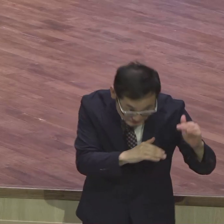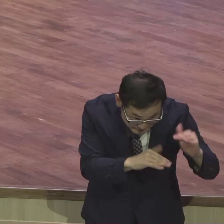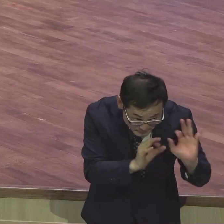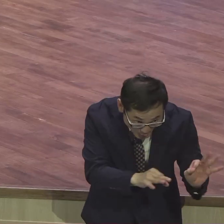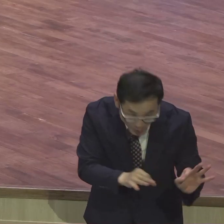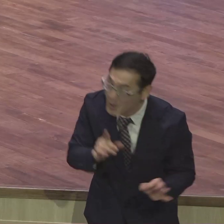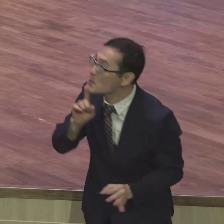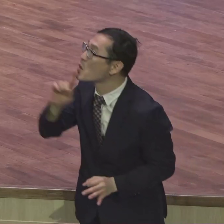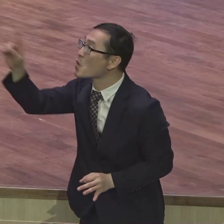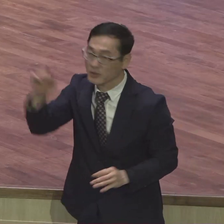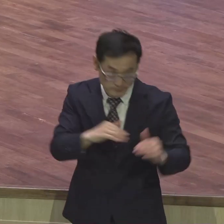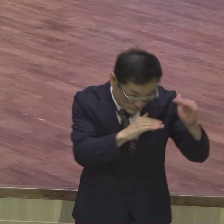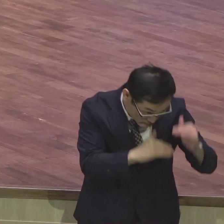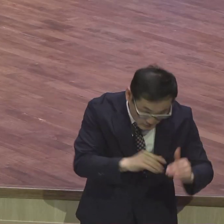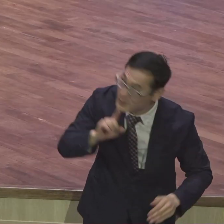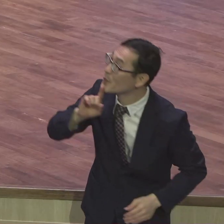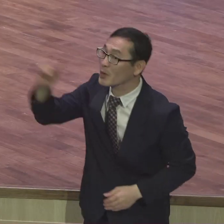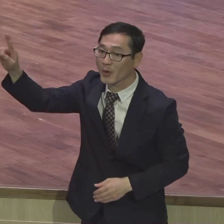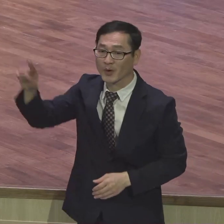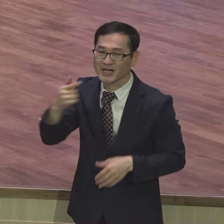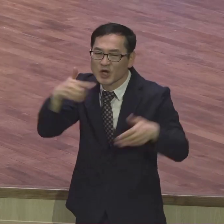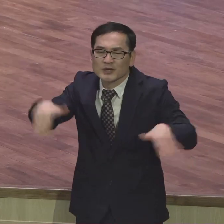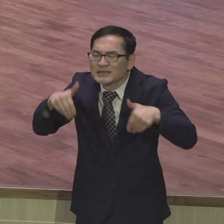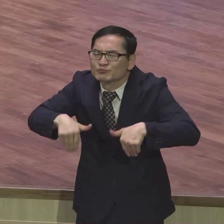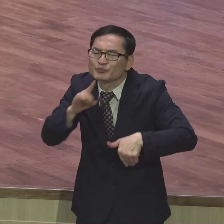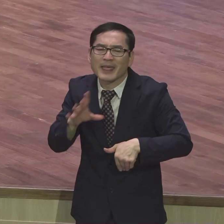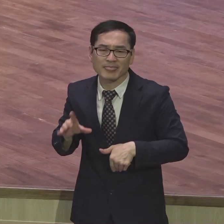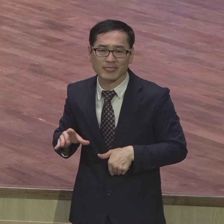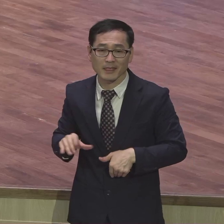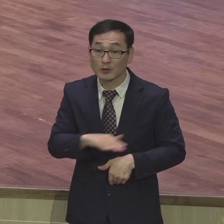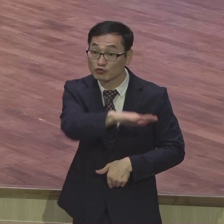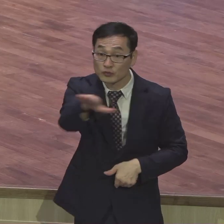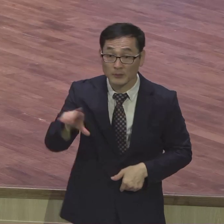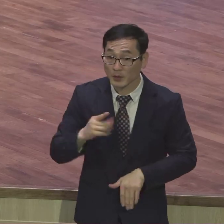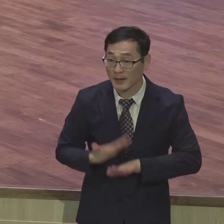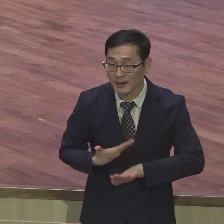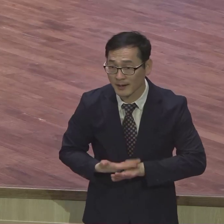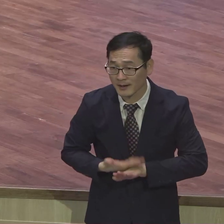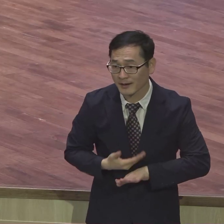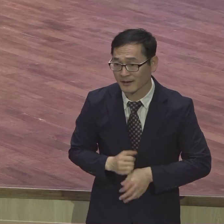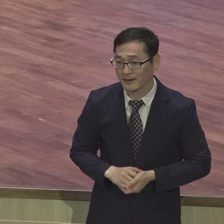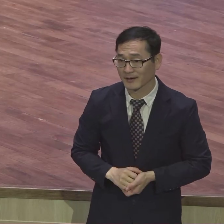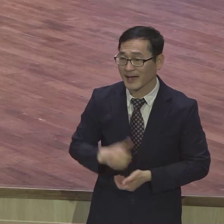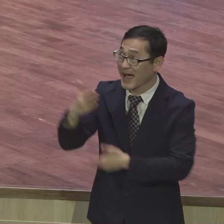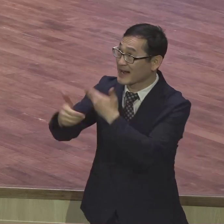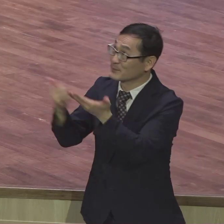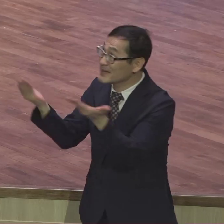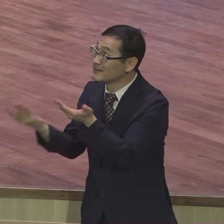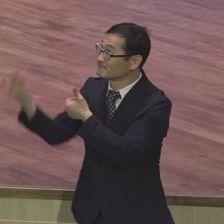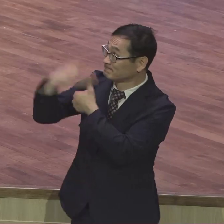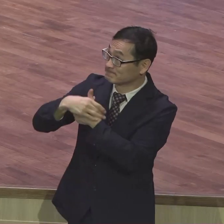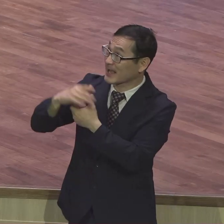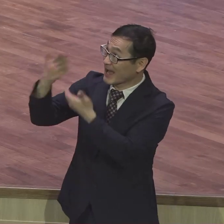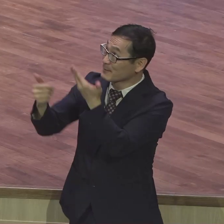심부름합니다 심부름 그런데 우리는 그게 아니에요 우리는 하나님 하시는 대신하여 하나님 이를 대신해 대신 대신